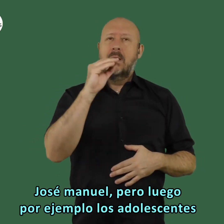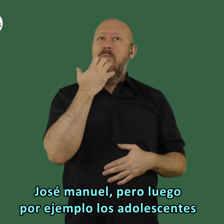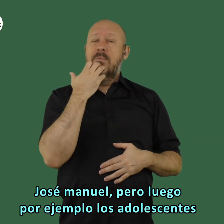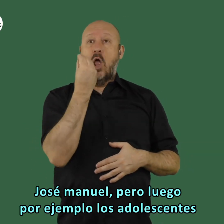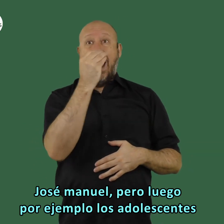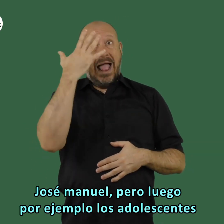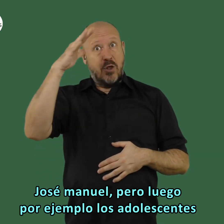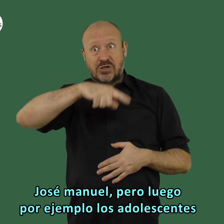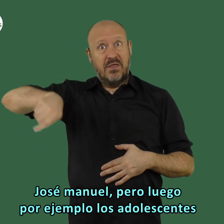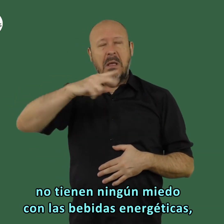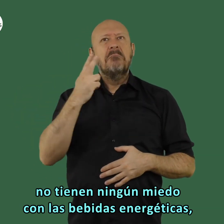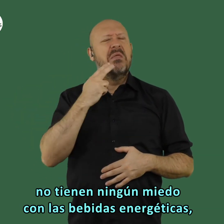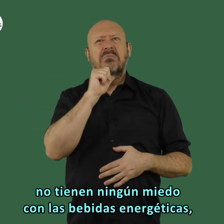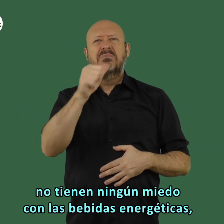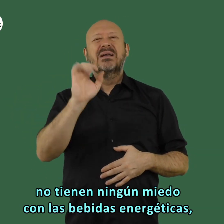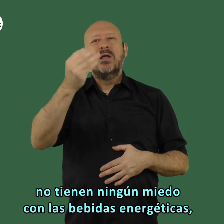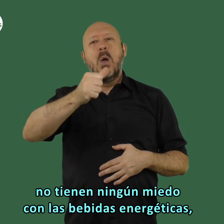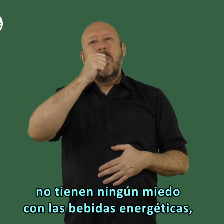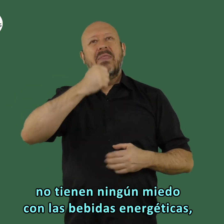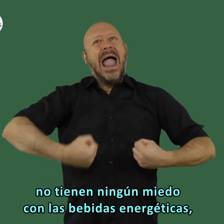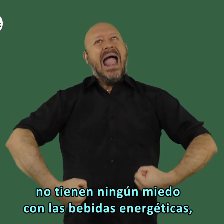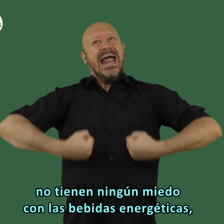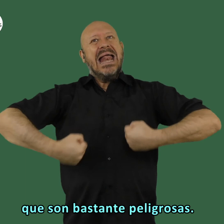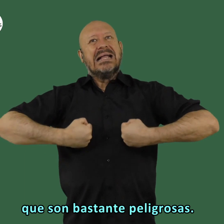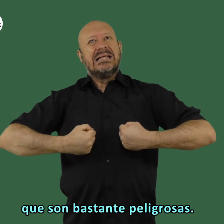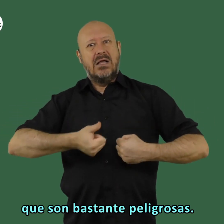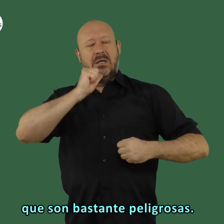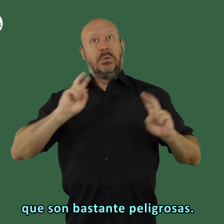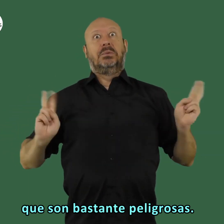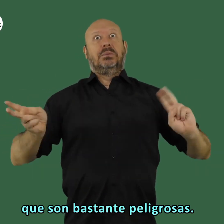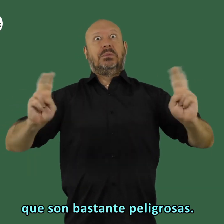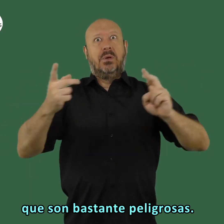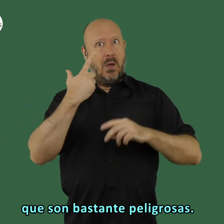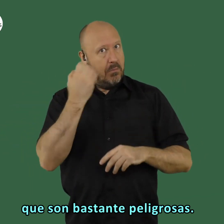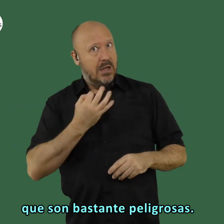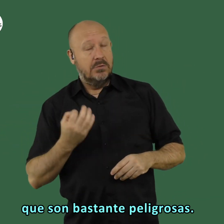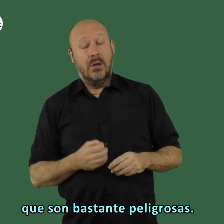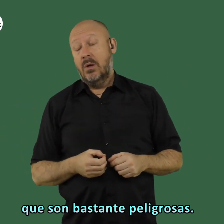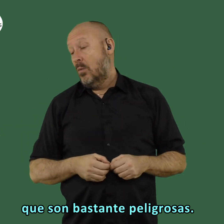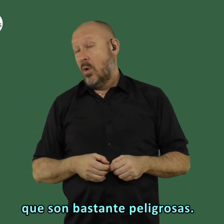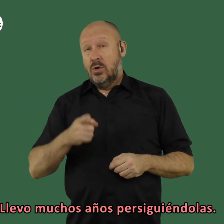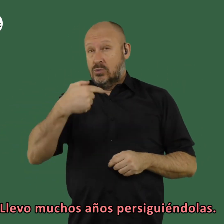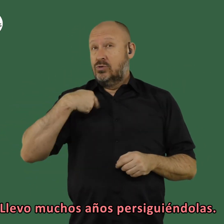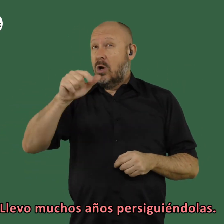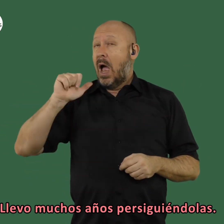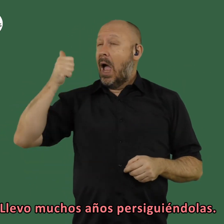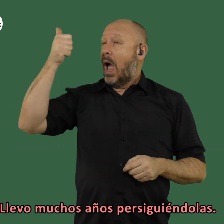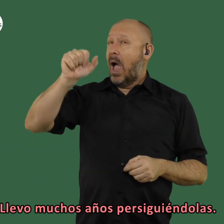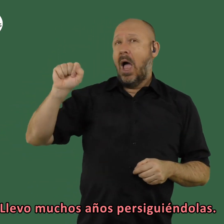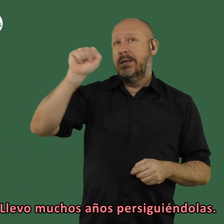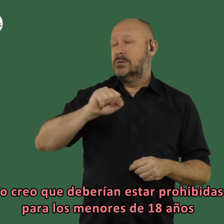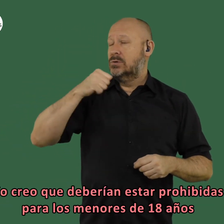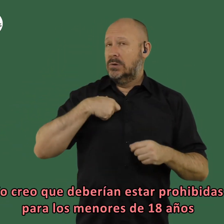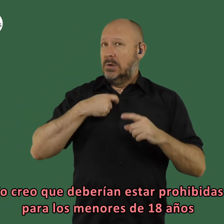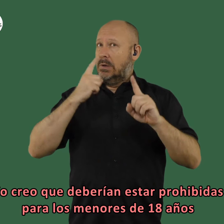ejemplo los adolescentes no tienen ningún miedo con las bebidas energéticas esas bebidas llevo muchos años